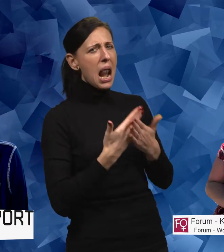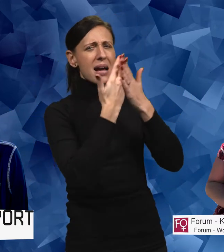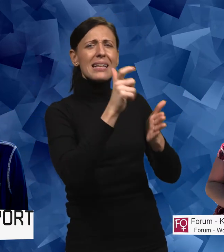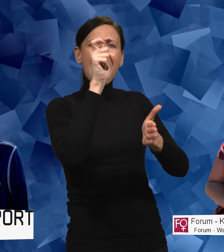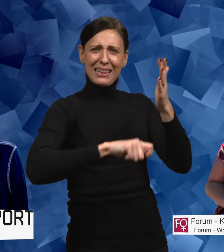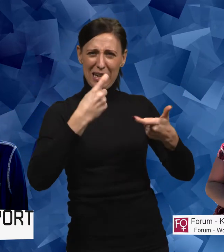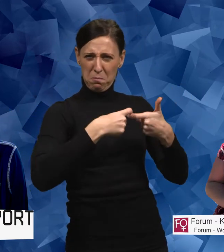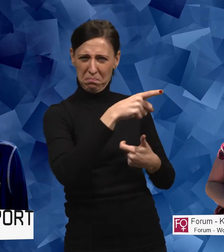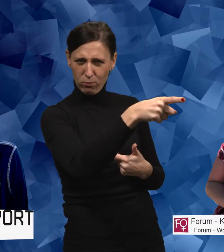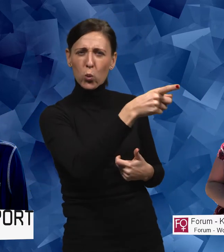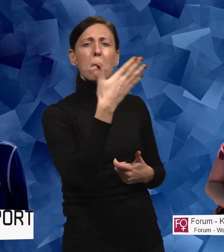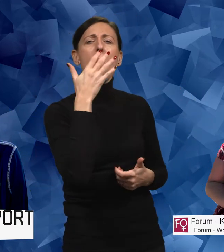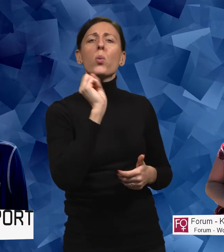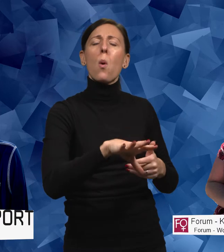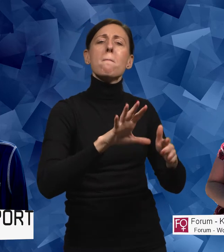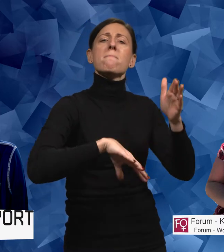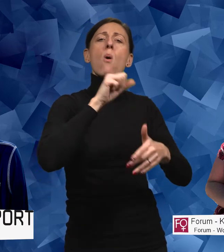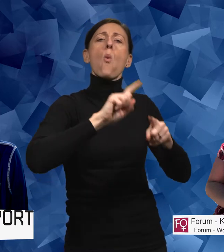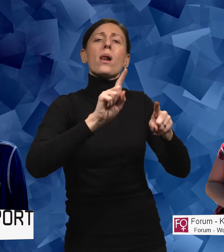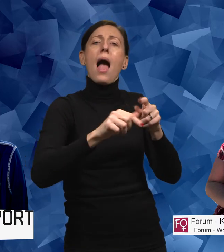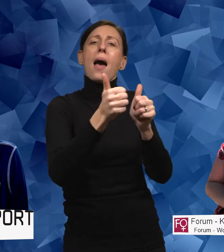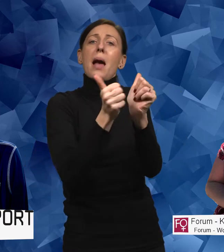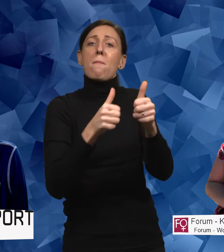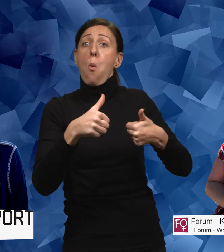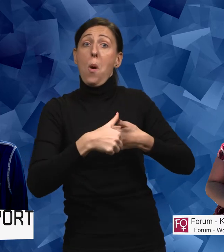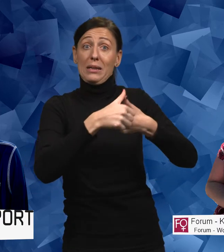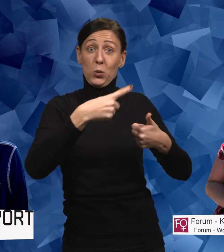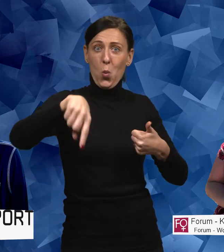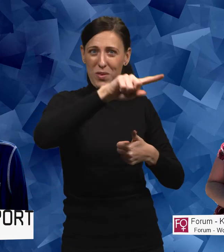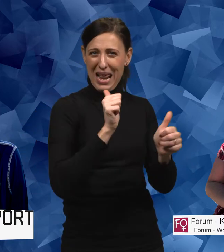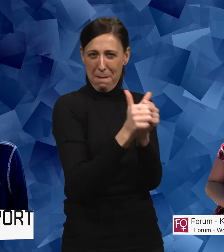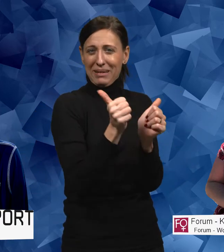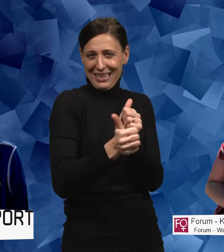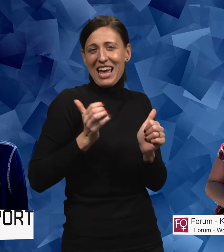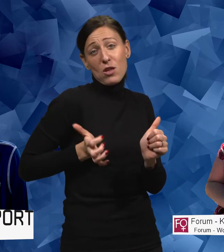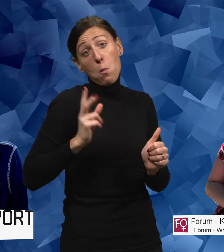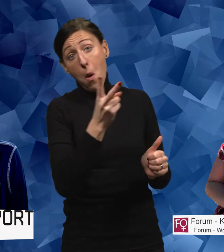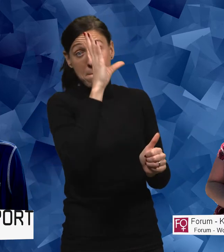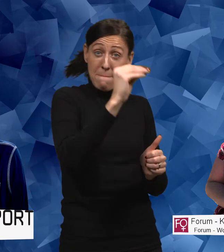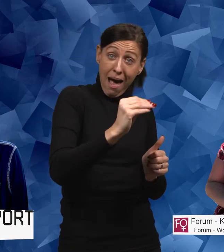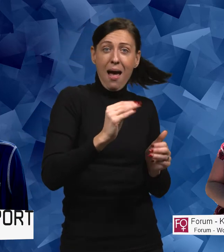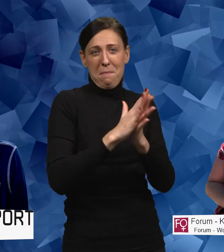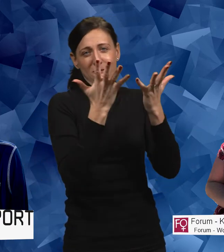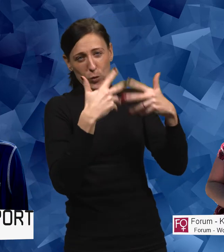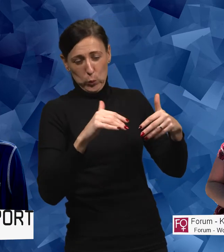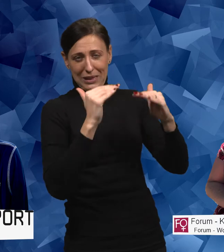med dig där det pratas om olika handikapporganisationer som ska representera både kvinnor och män med funktionsnedsättning.